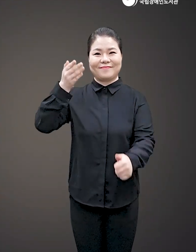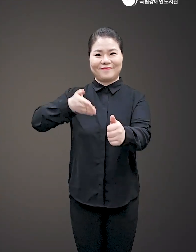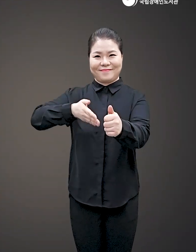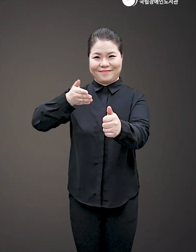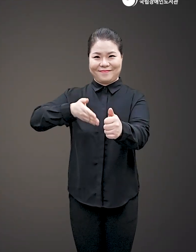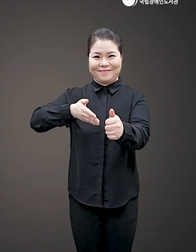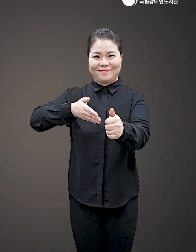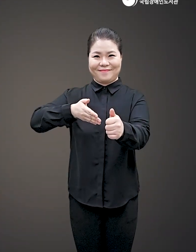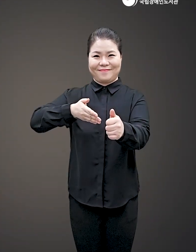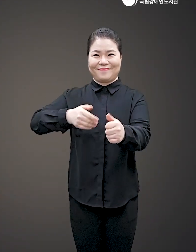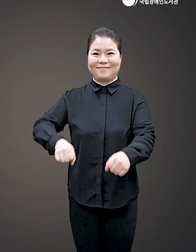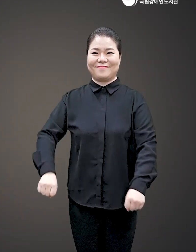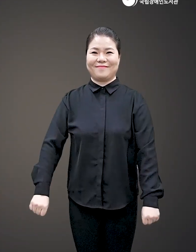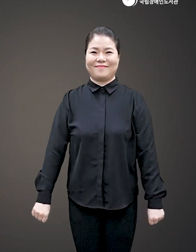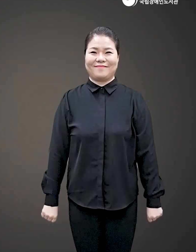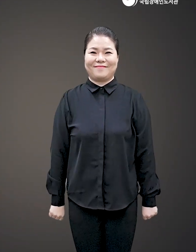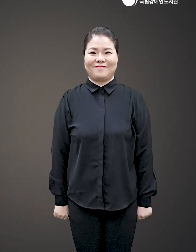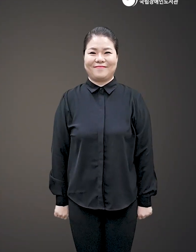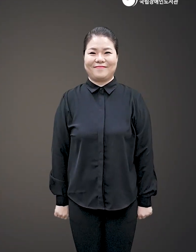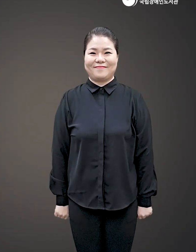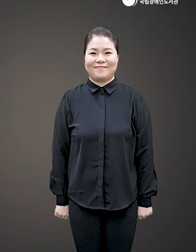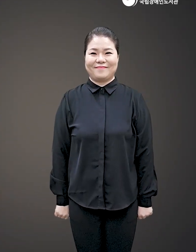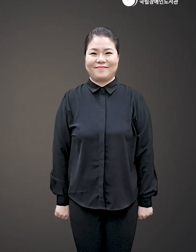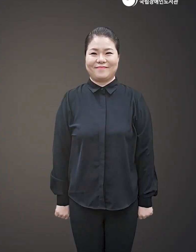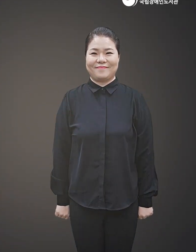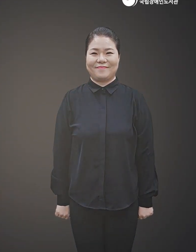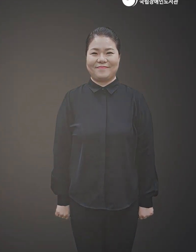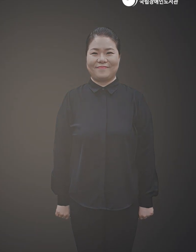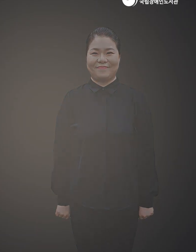출판사 미디어숲